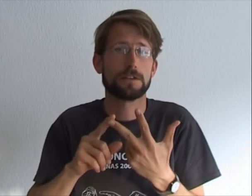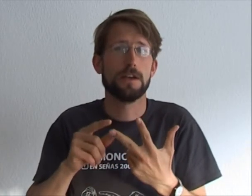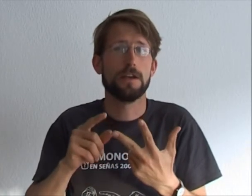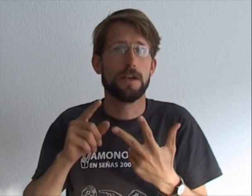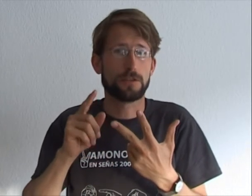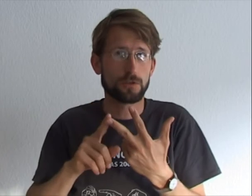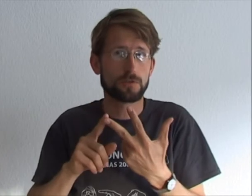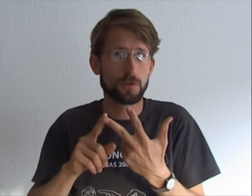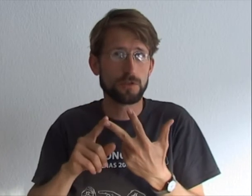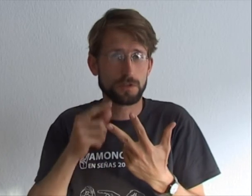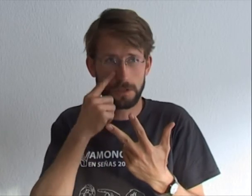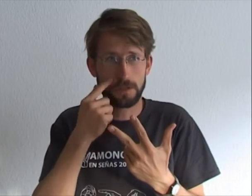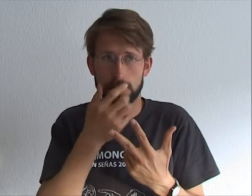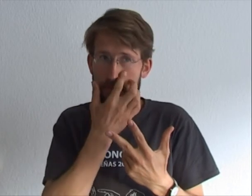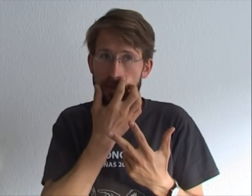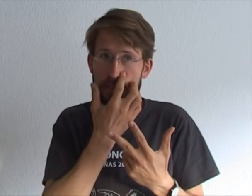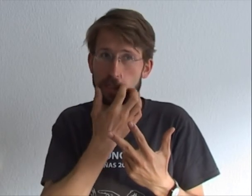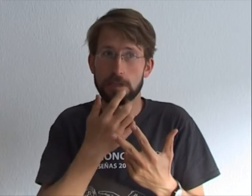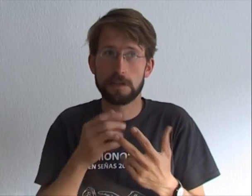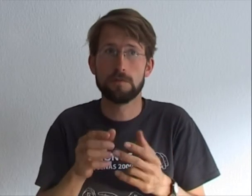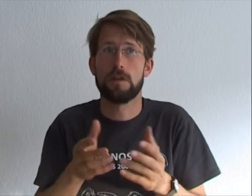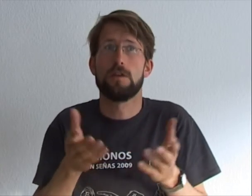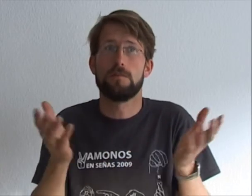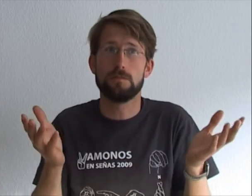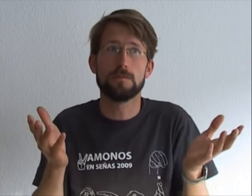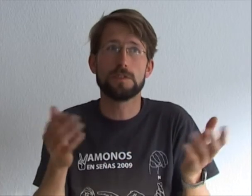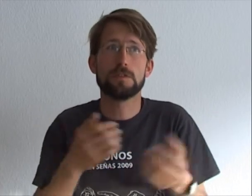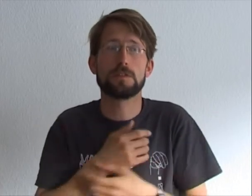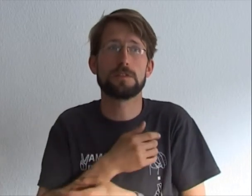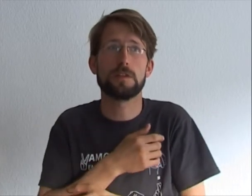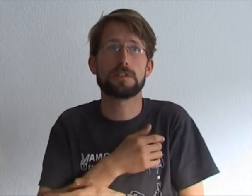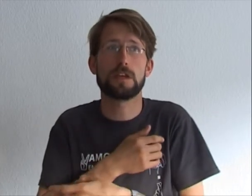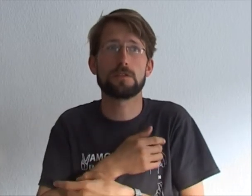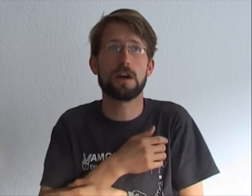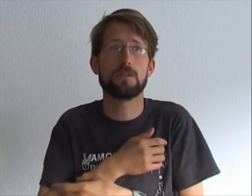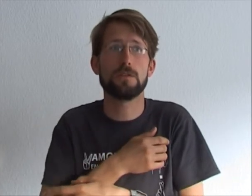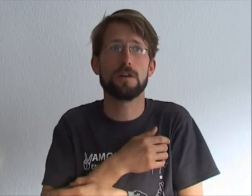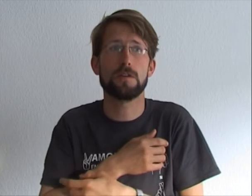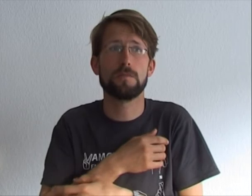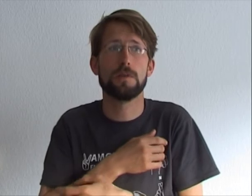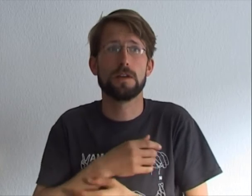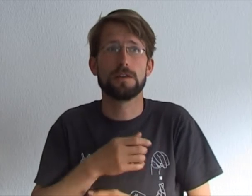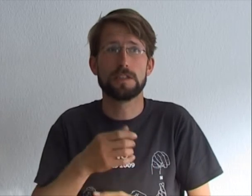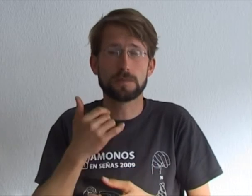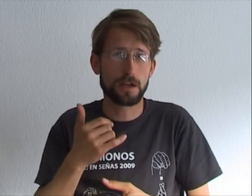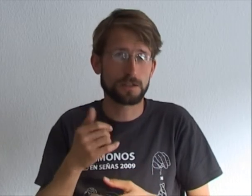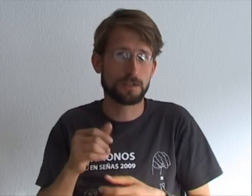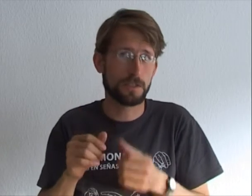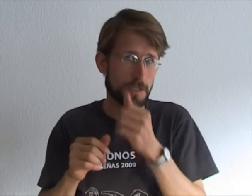En todos modos, vamos a tener, si no es demasiado caro, sim cards de